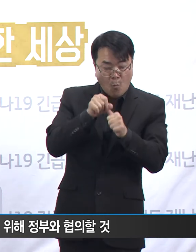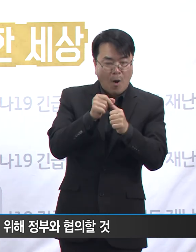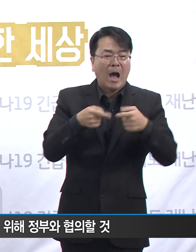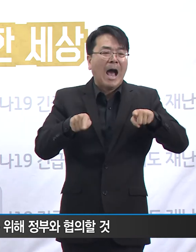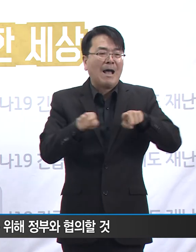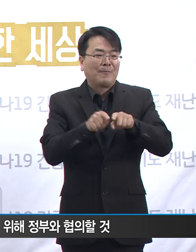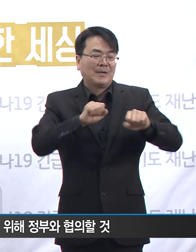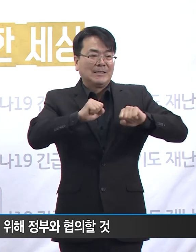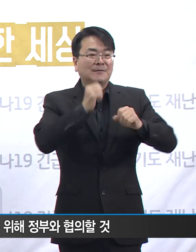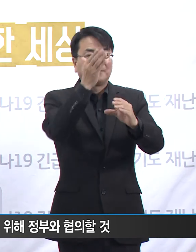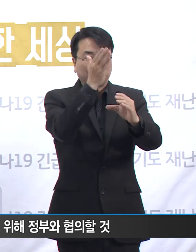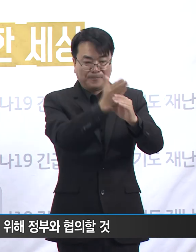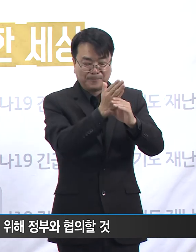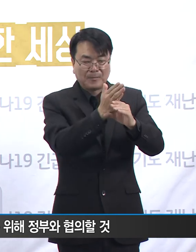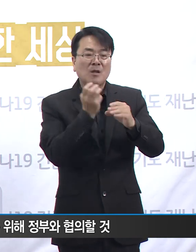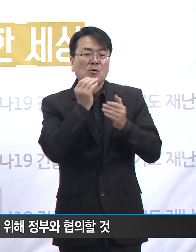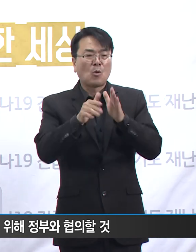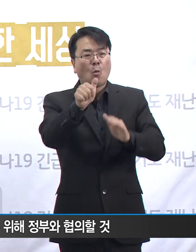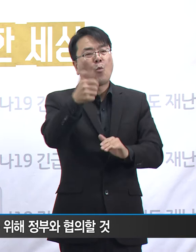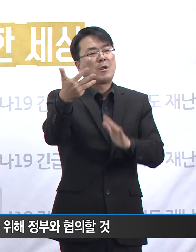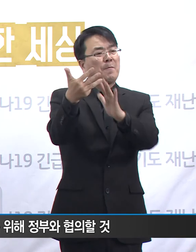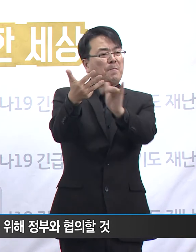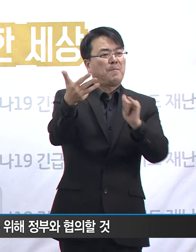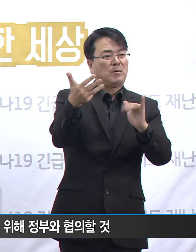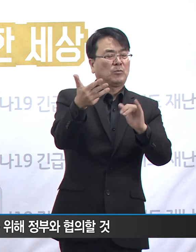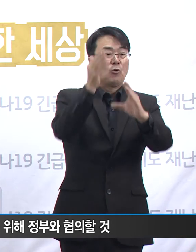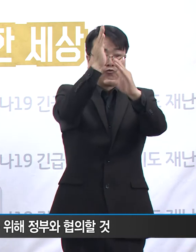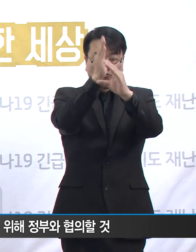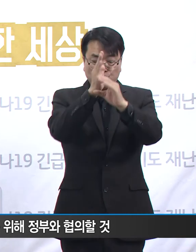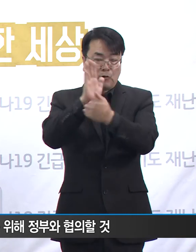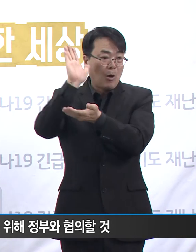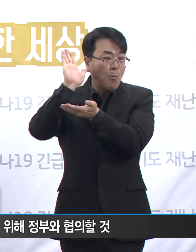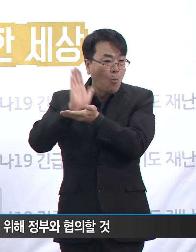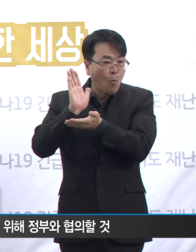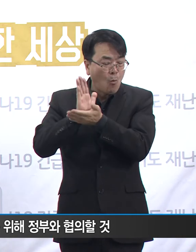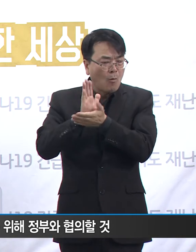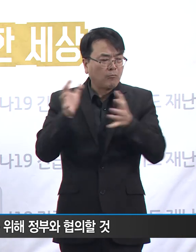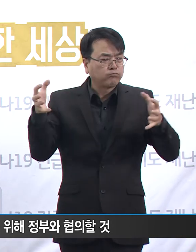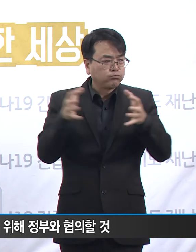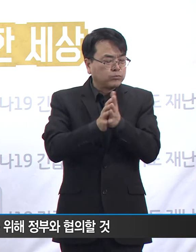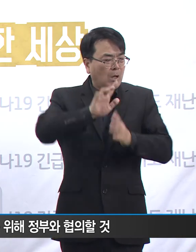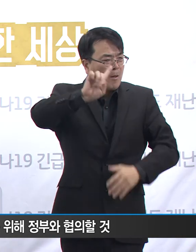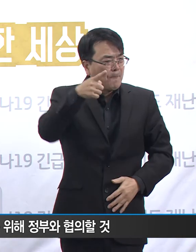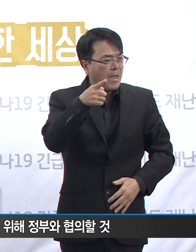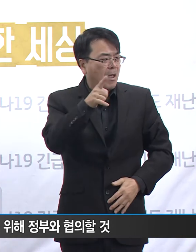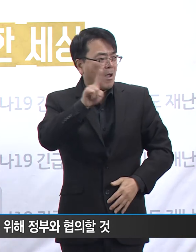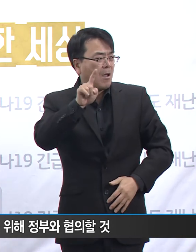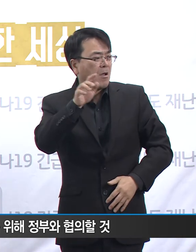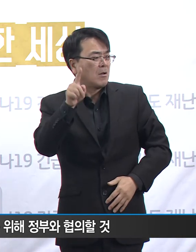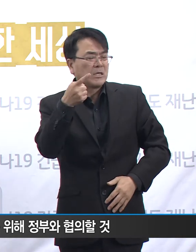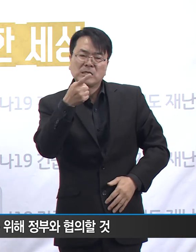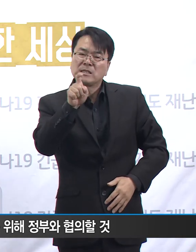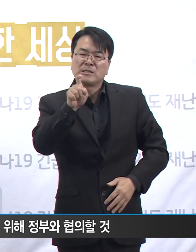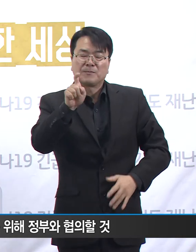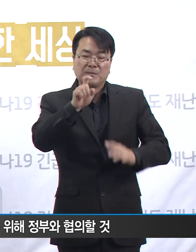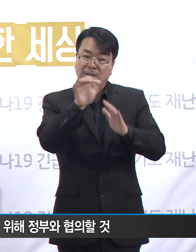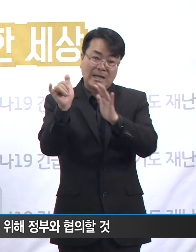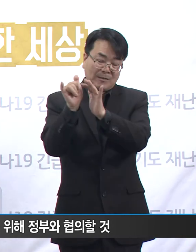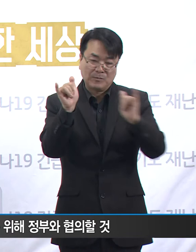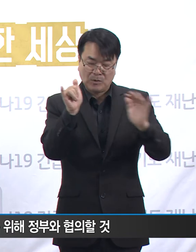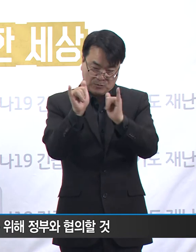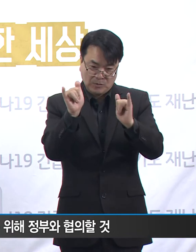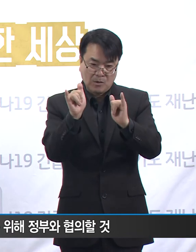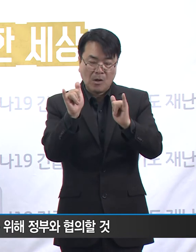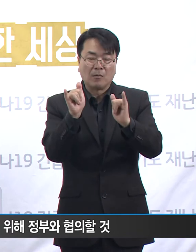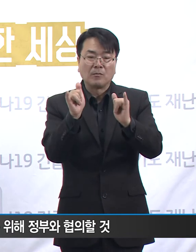현재 경기도에서 58명, 중수본에서 56명 등 총 114명의 의료인이 도의료원 그리고